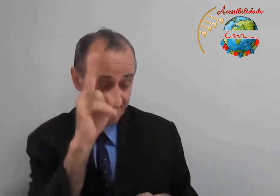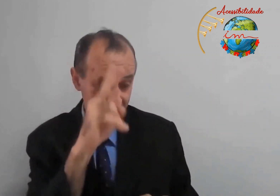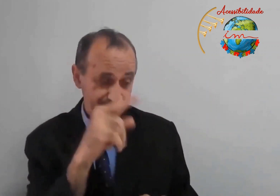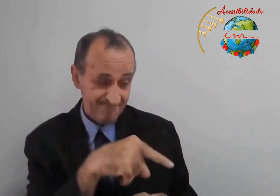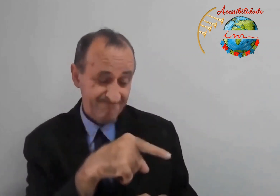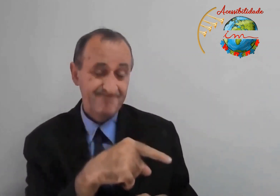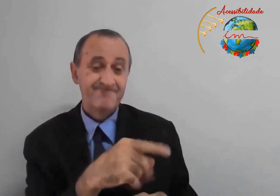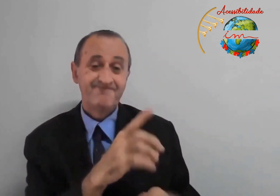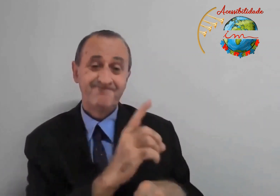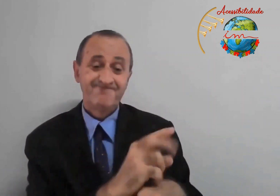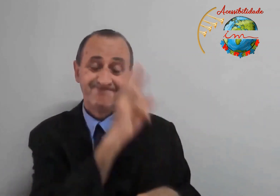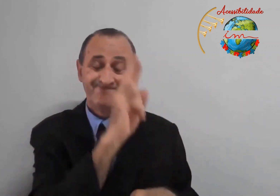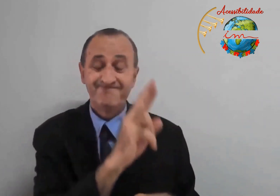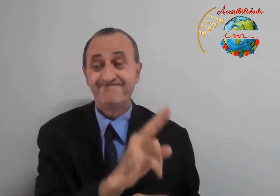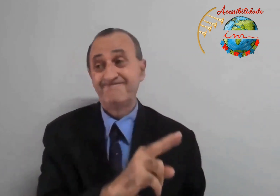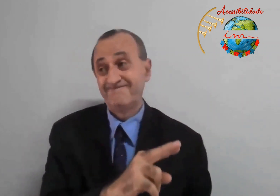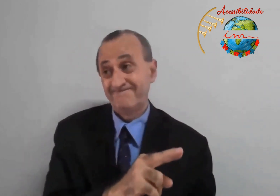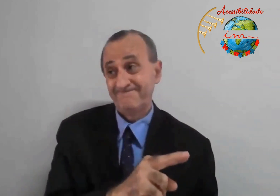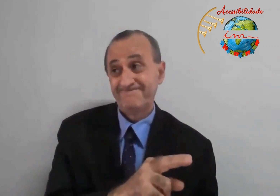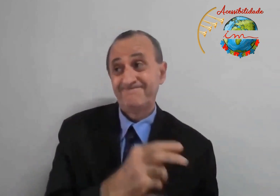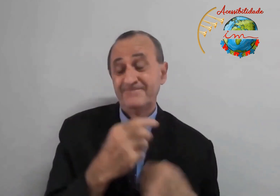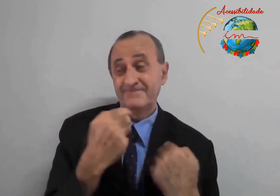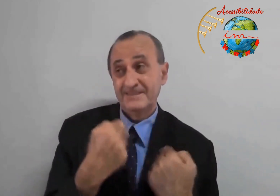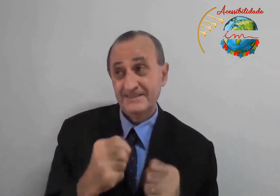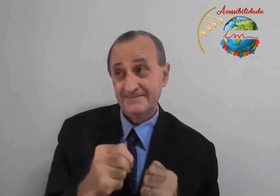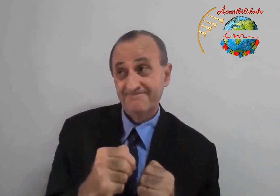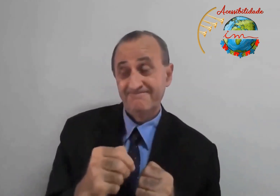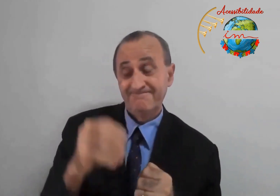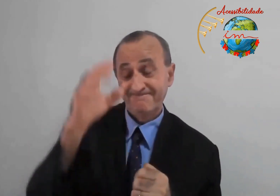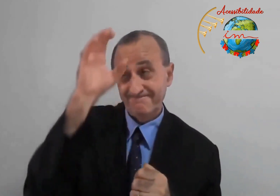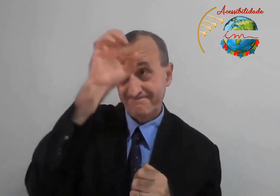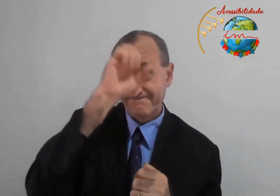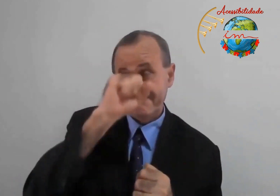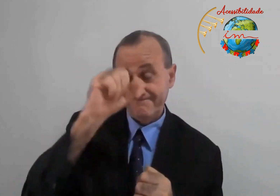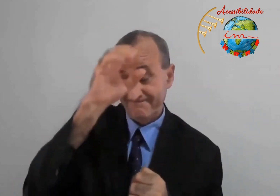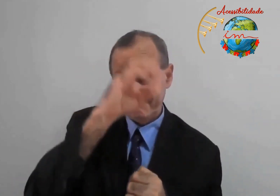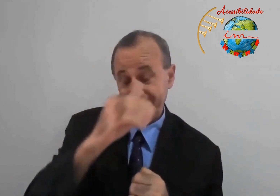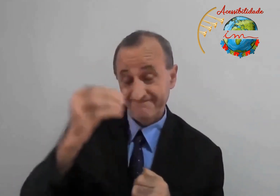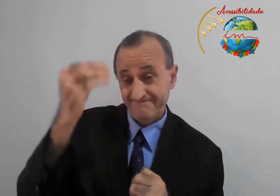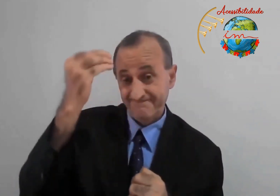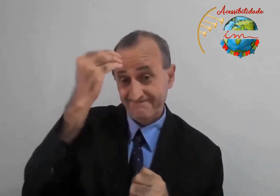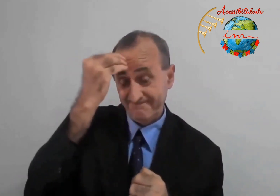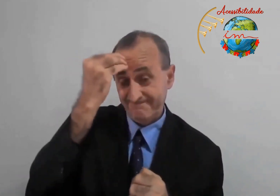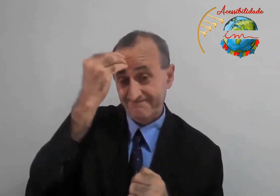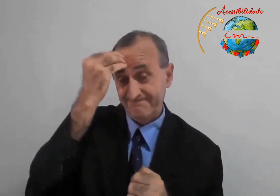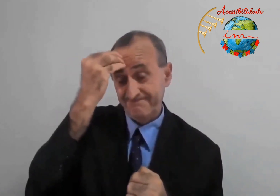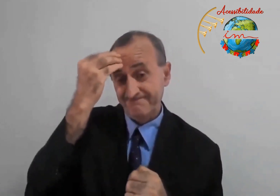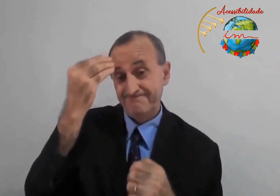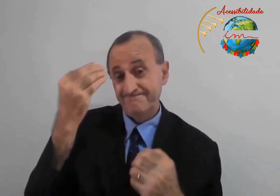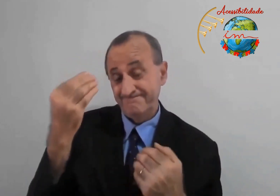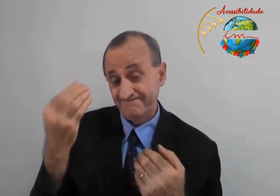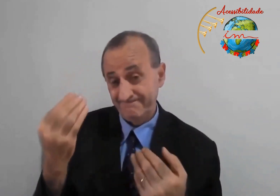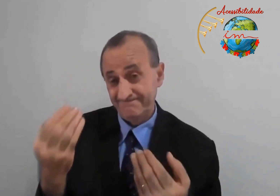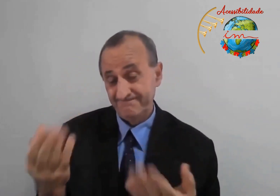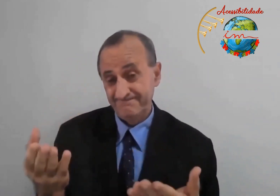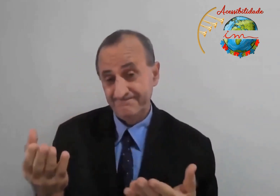Então, por exemplo, lembra? Nós precisamos entender. O doutor da lei, não entendia, não tinha um entendimento